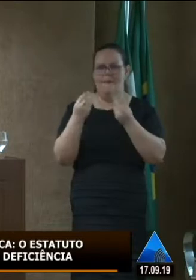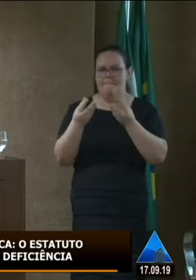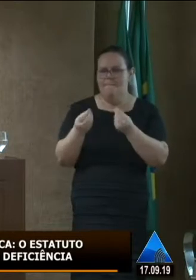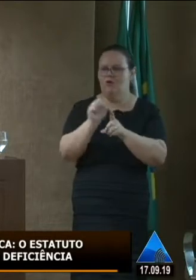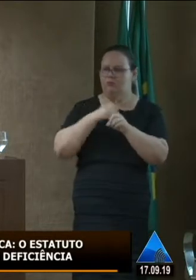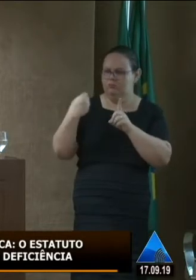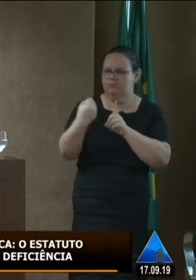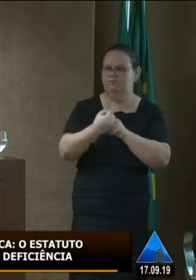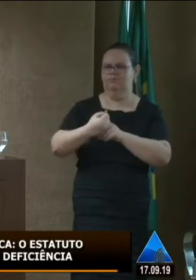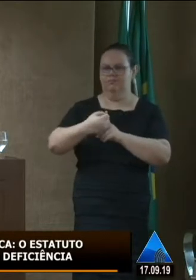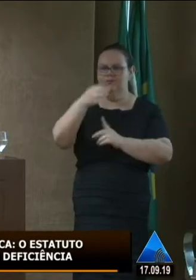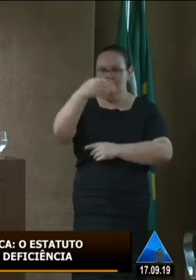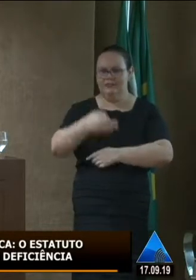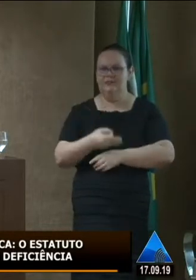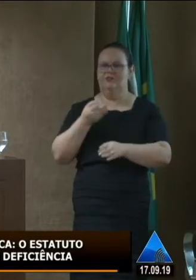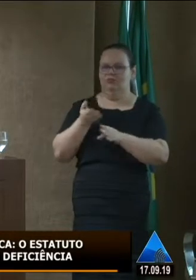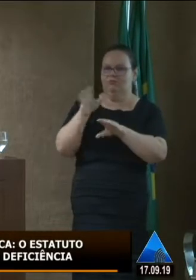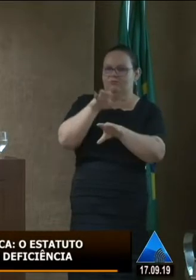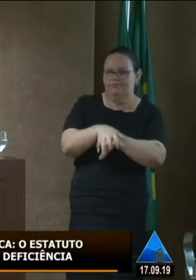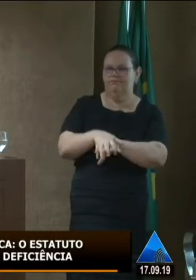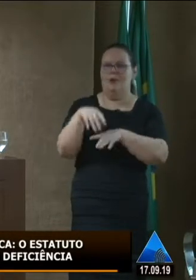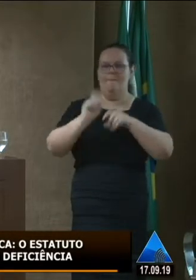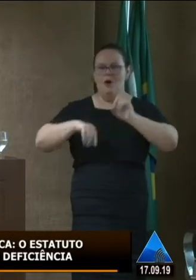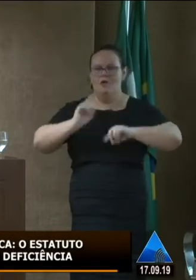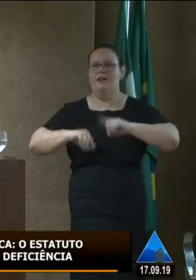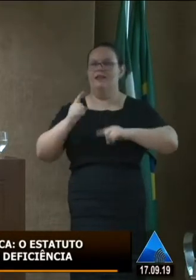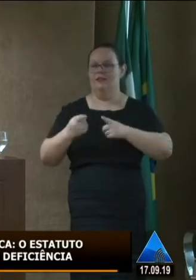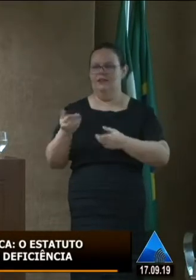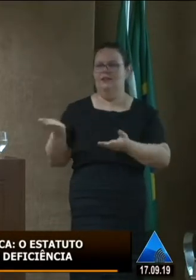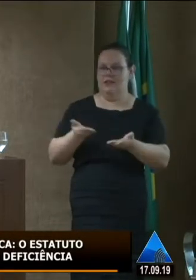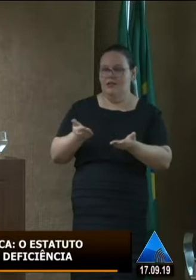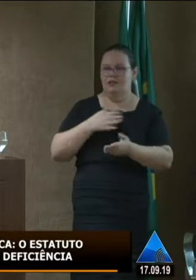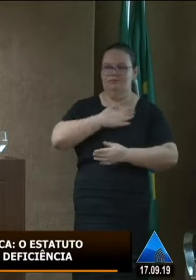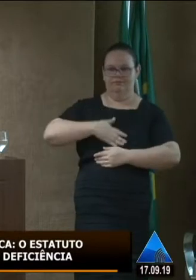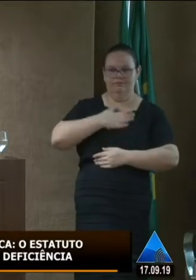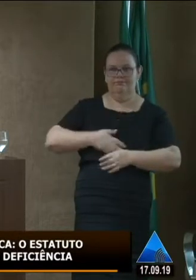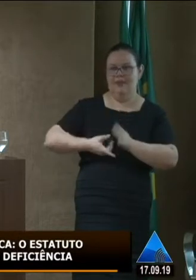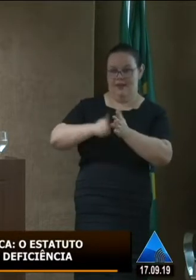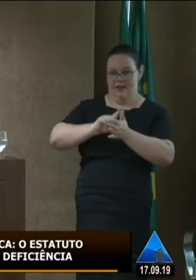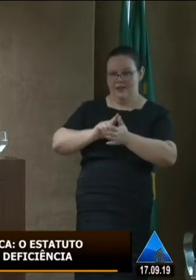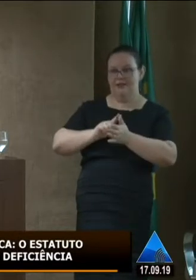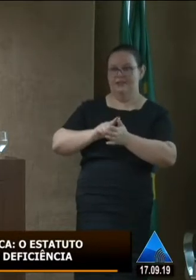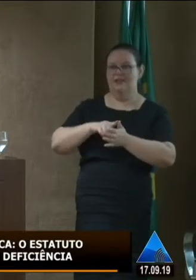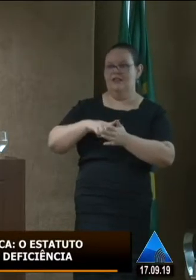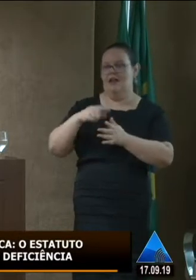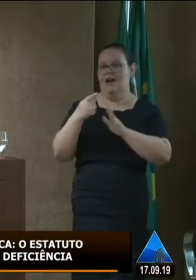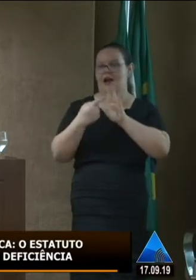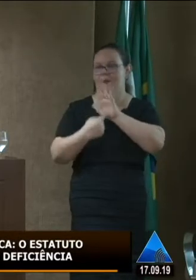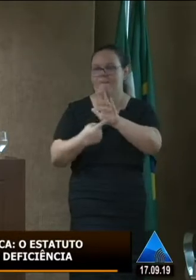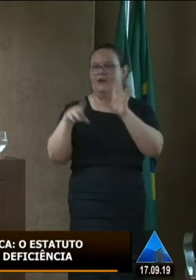civil ativa, engajada, politizada, que gostaria de, talvez antes da tramitação,